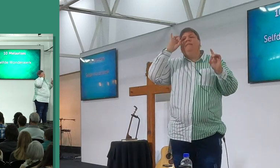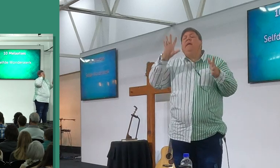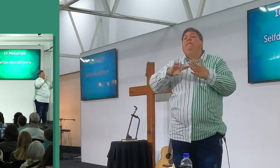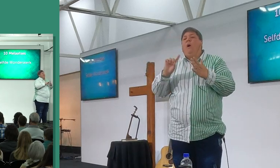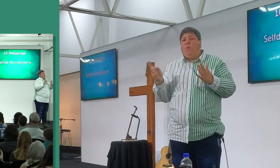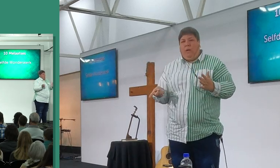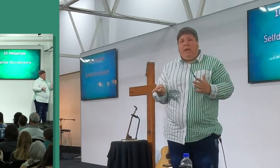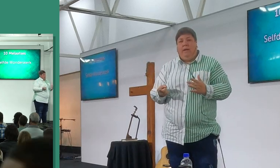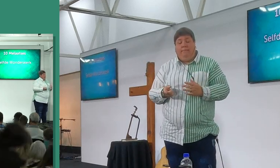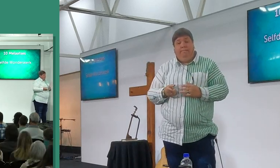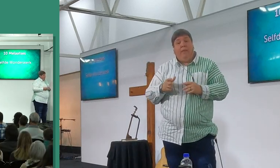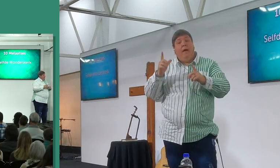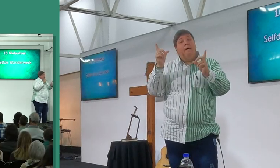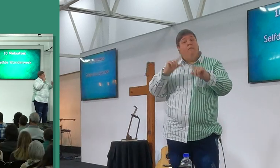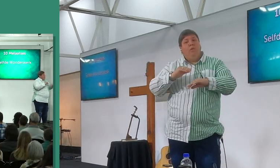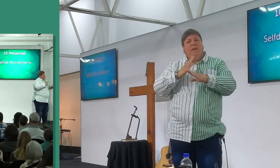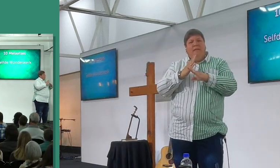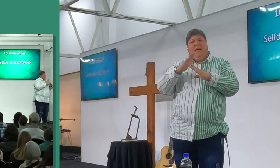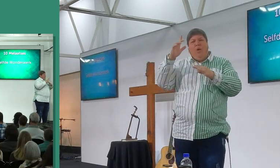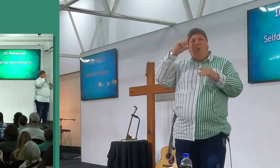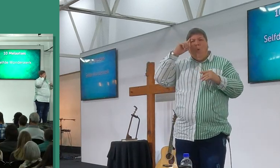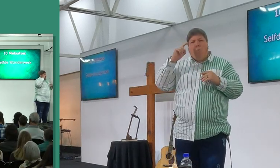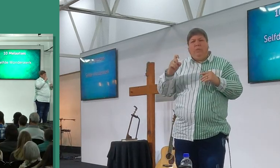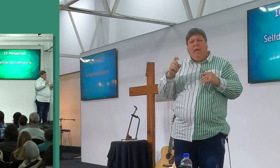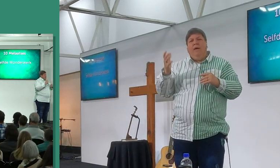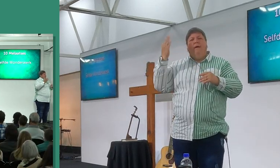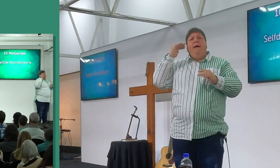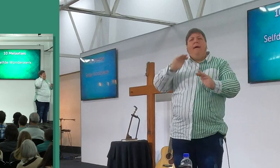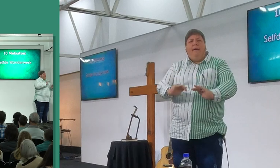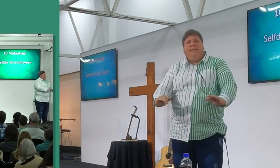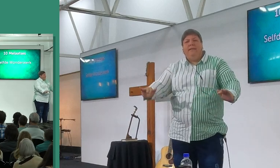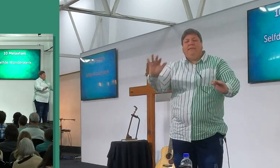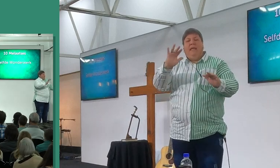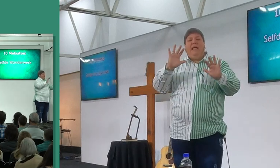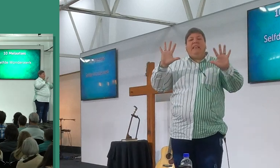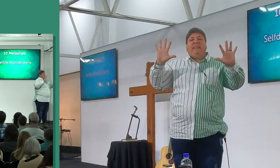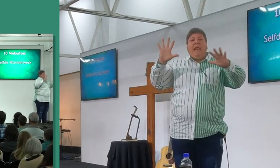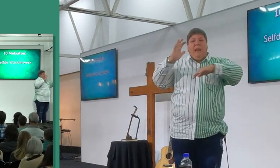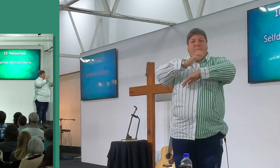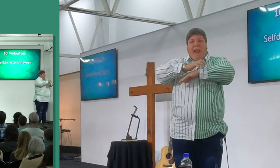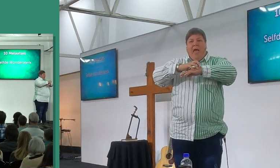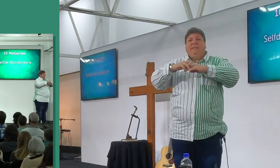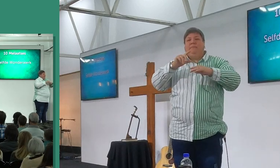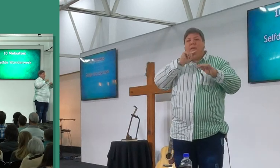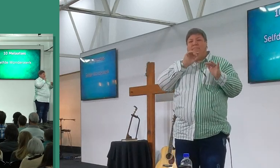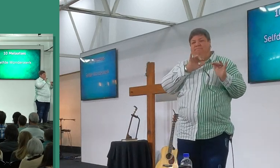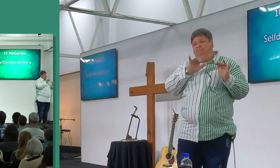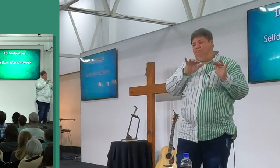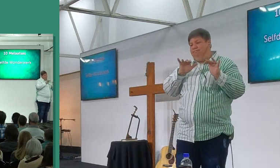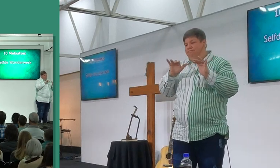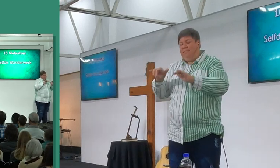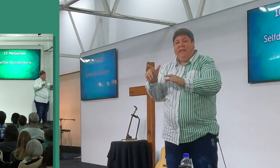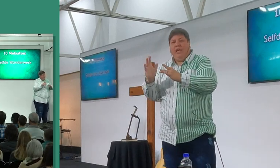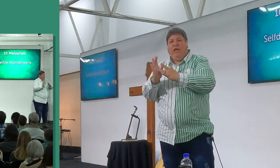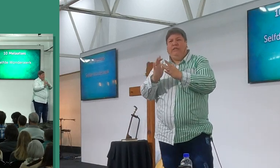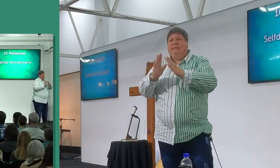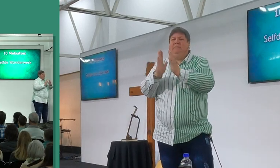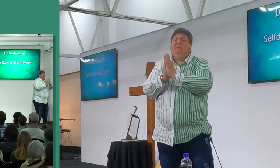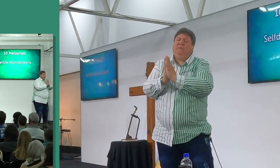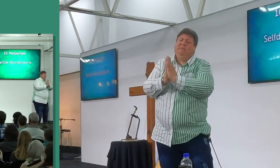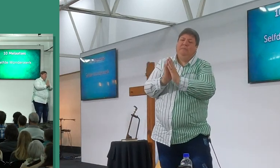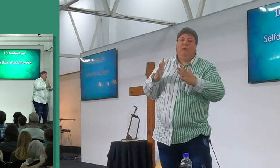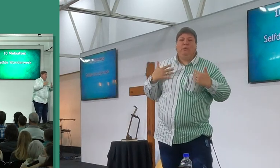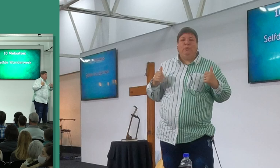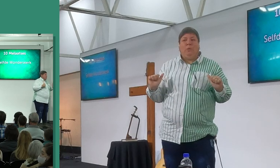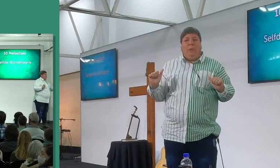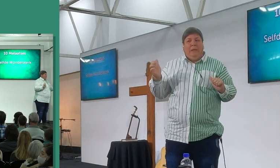So, die wonderwerk wat plaasgevind het, julle onthoud het, wie van julle onthoud het van julle kinder daar, was 10 my laatses wat gekom het, hulle herrie gesmeek vir geneesing, ons gaan nou daarna kyk,